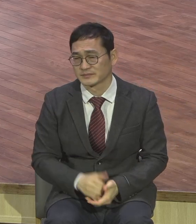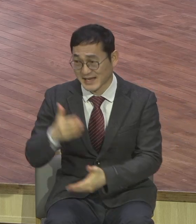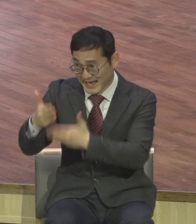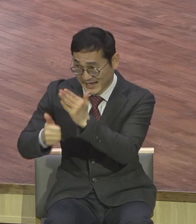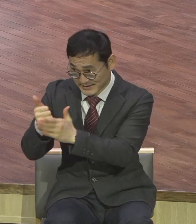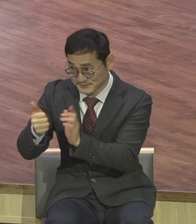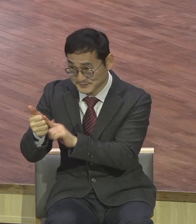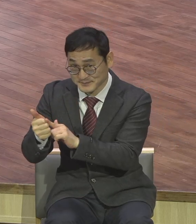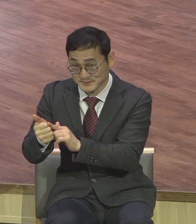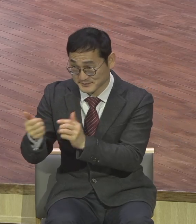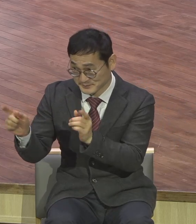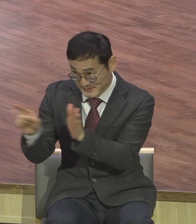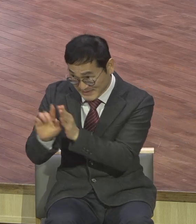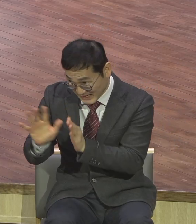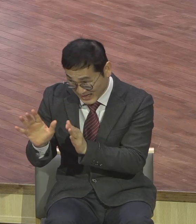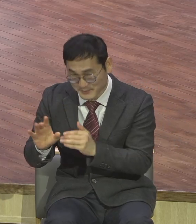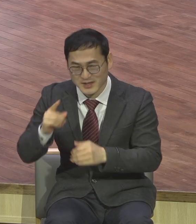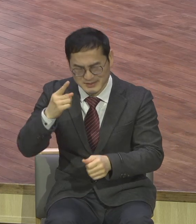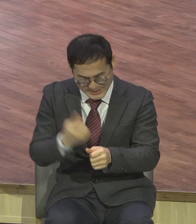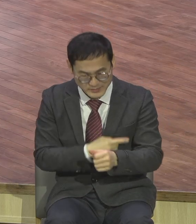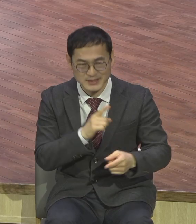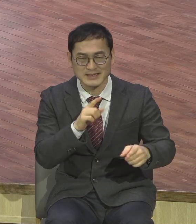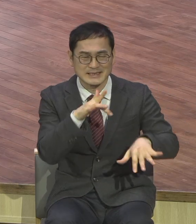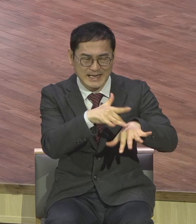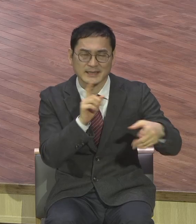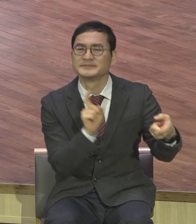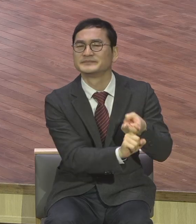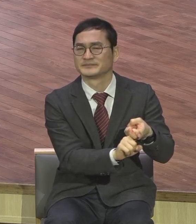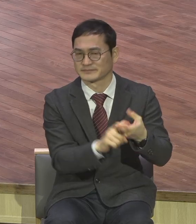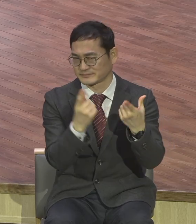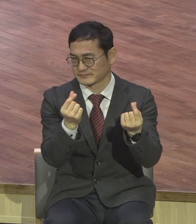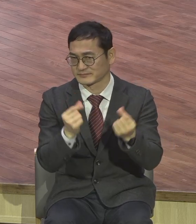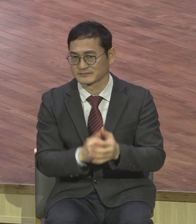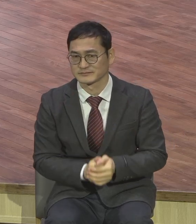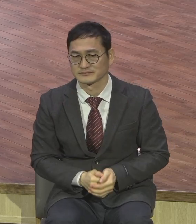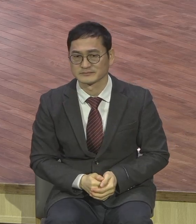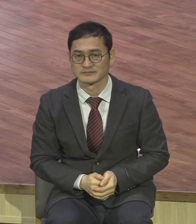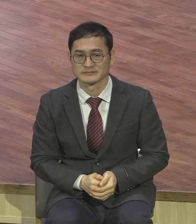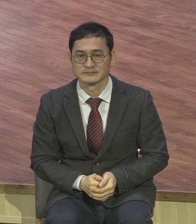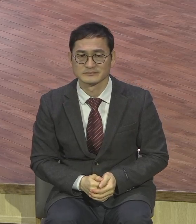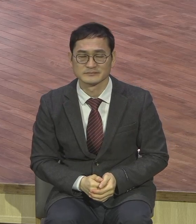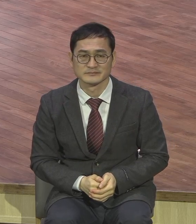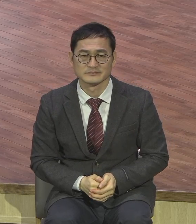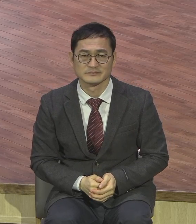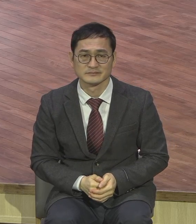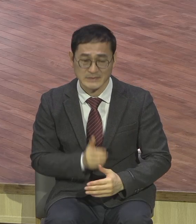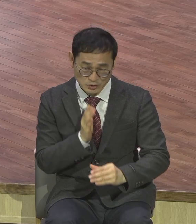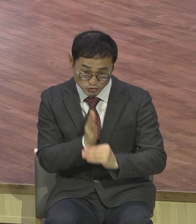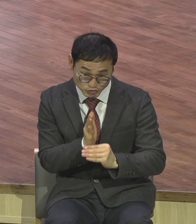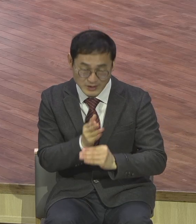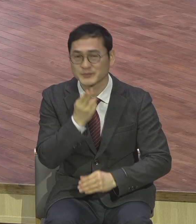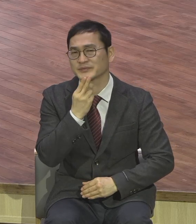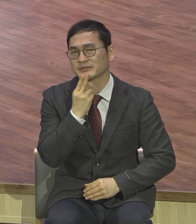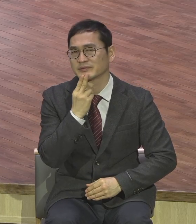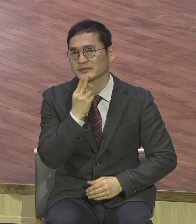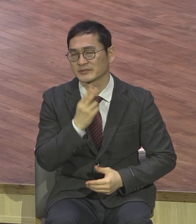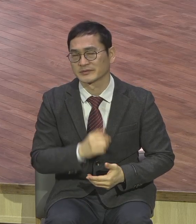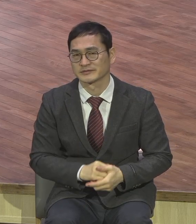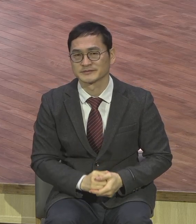소속이 되어 있다 소속이다라는 거예요 예수를 믿지 않는다 그럼 사단은 무조건 사단 소속이 두 가지밖에 없습니다 중간은